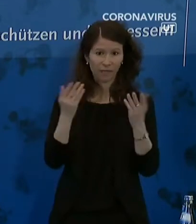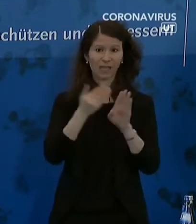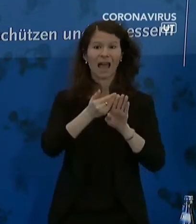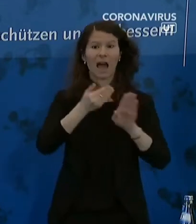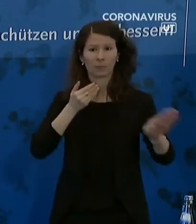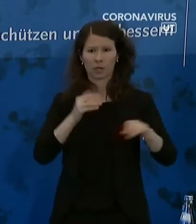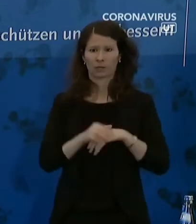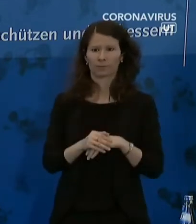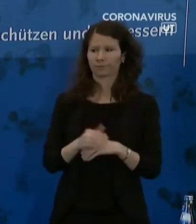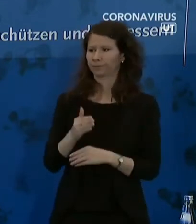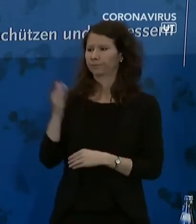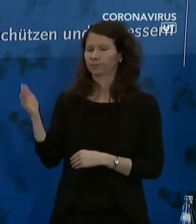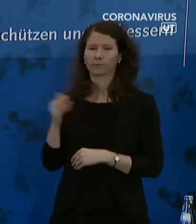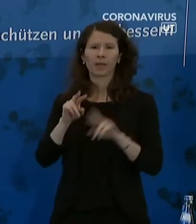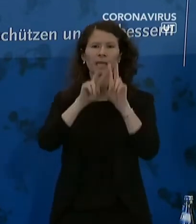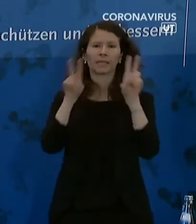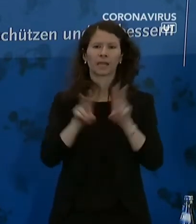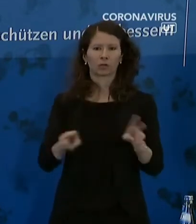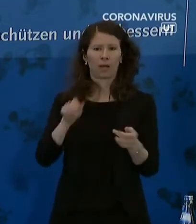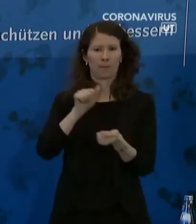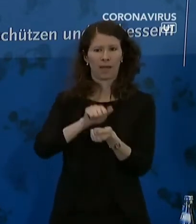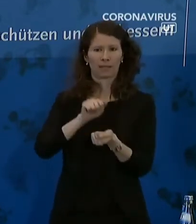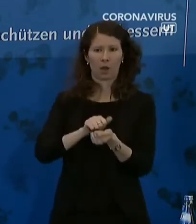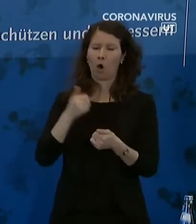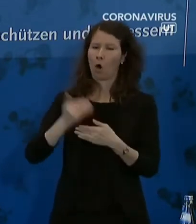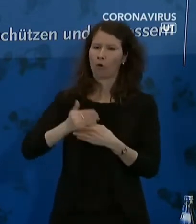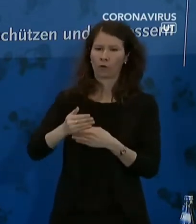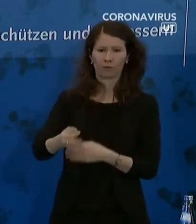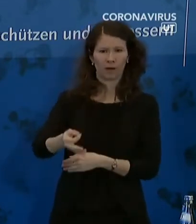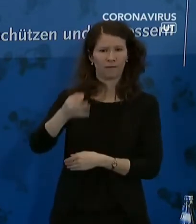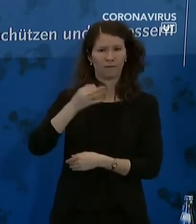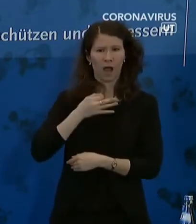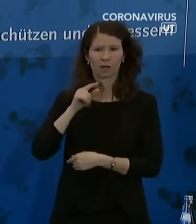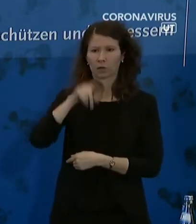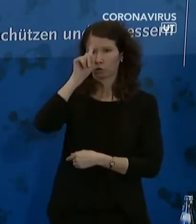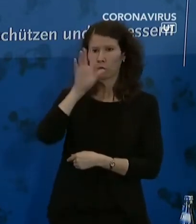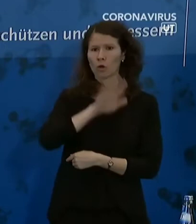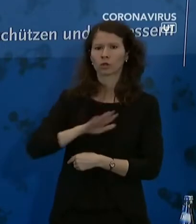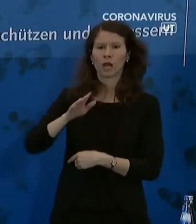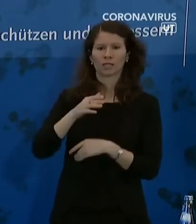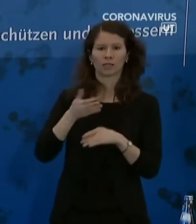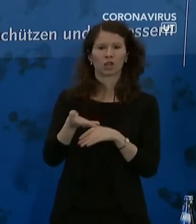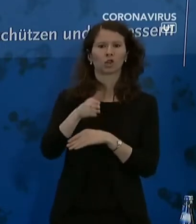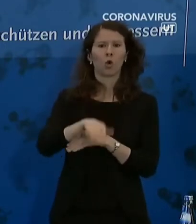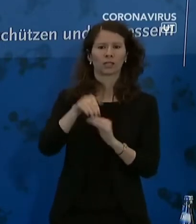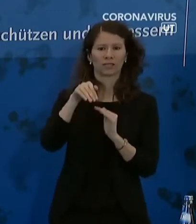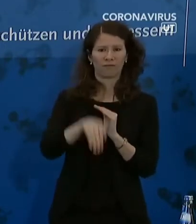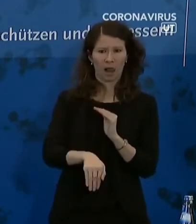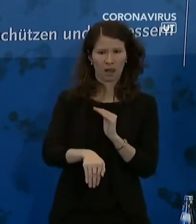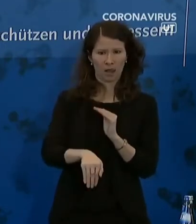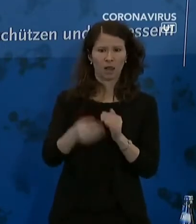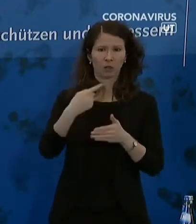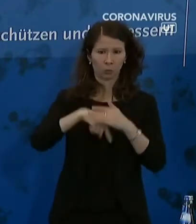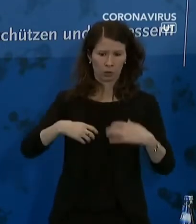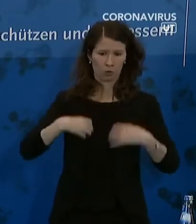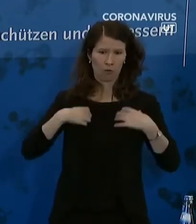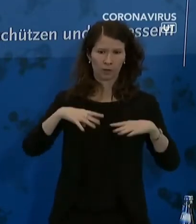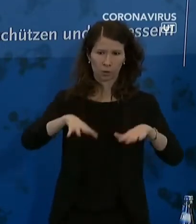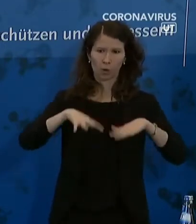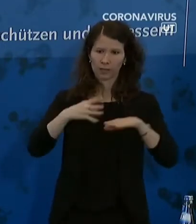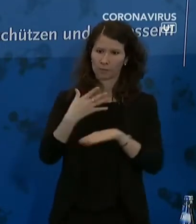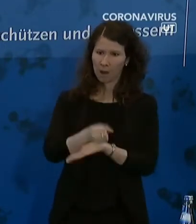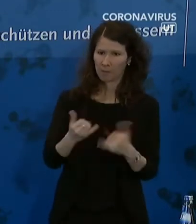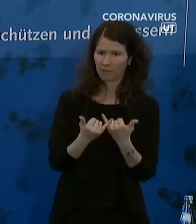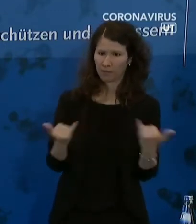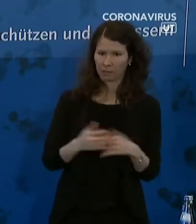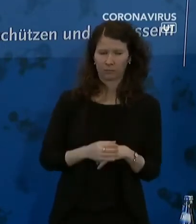In der internationalen Presse wird häufig die Frage gestellt, wie in Deutschland die Todesfälle durch Covid-19 erfasst werden. Also ob nur die gezählt